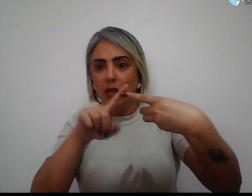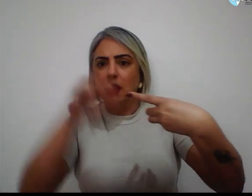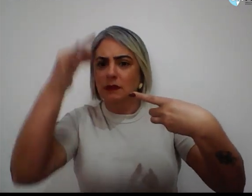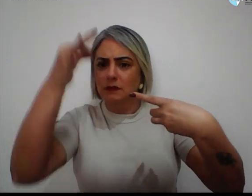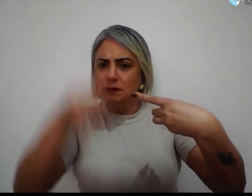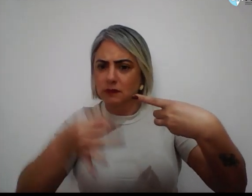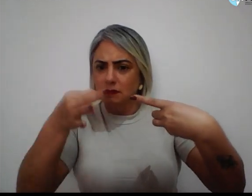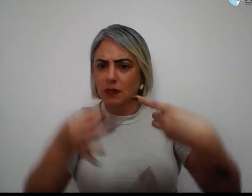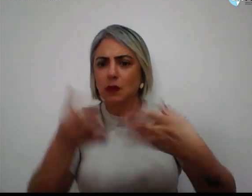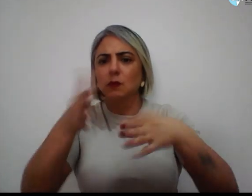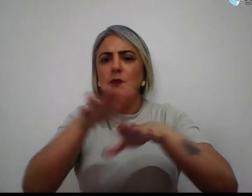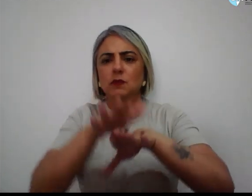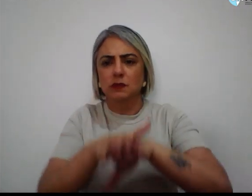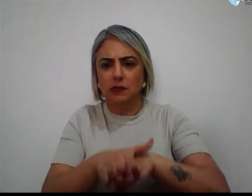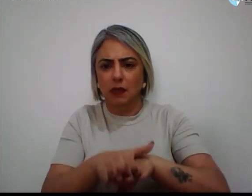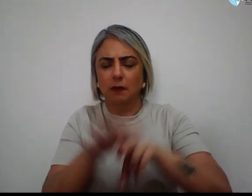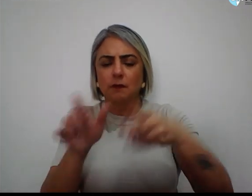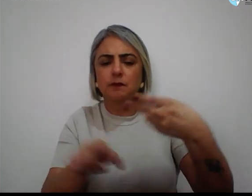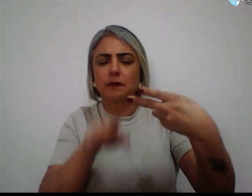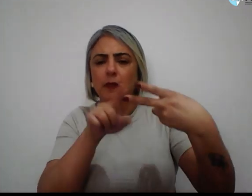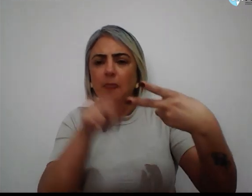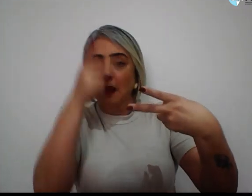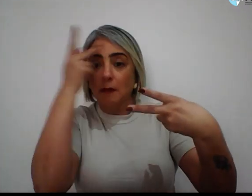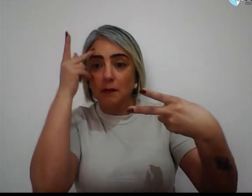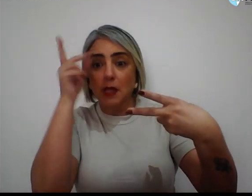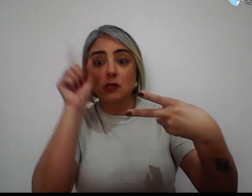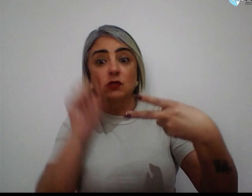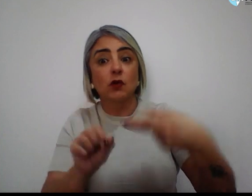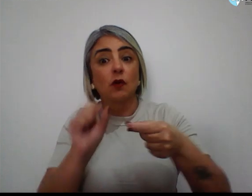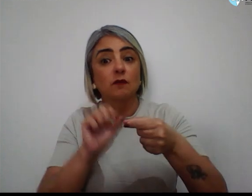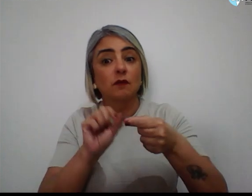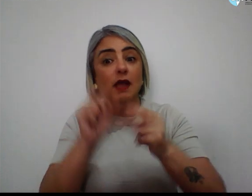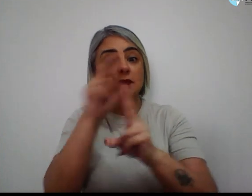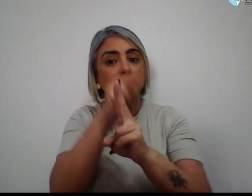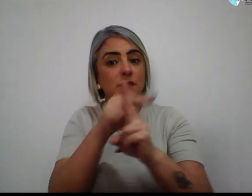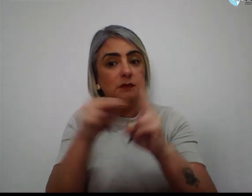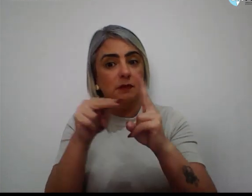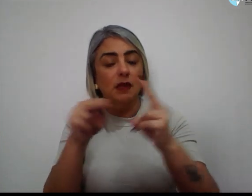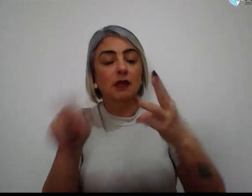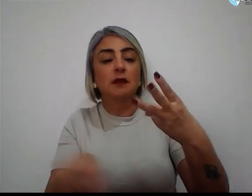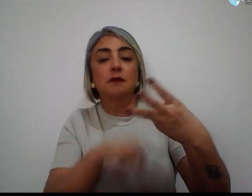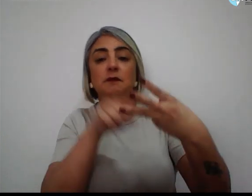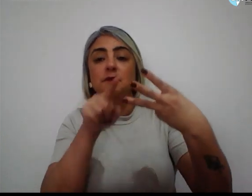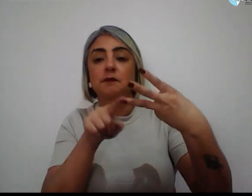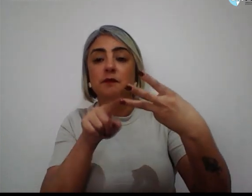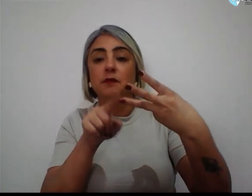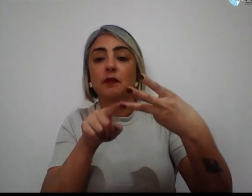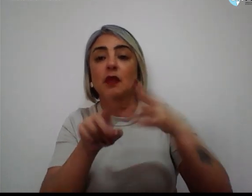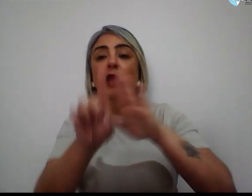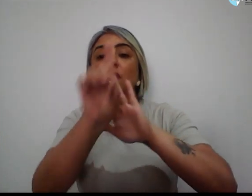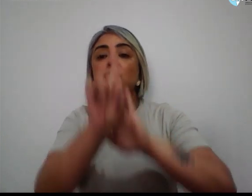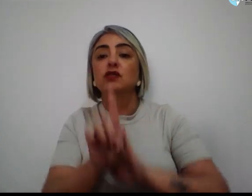com inclusão, pessoas que fazem a UNB e direitos humanos e